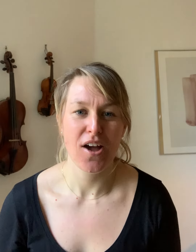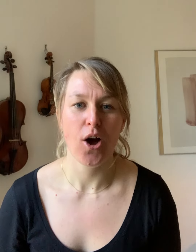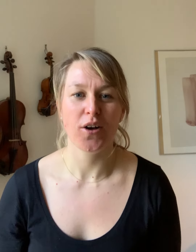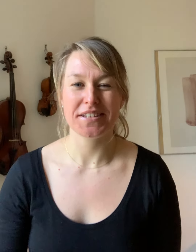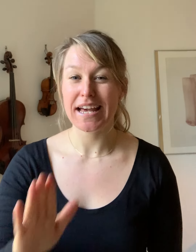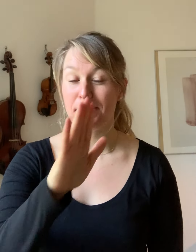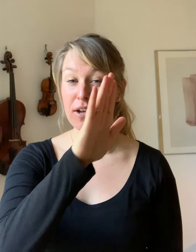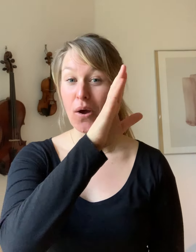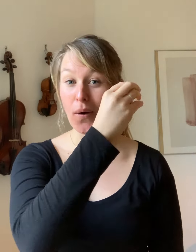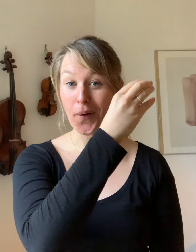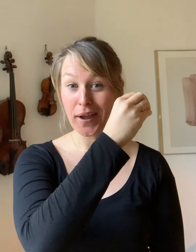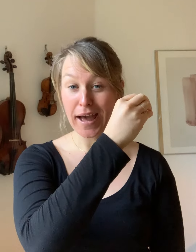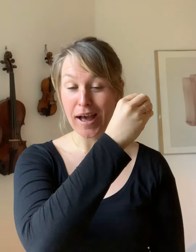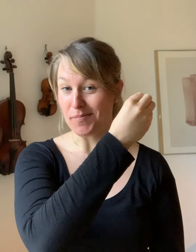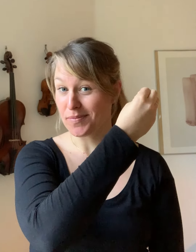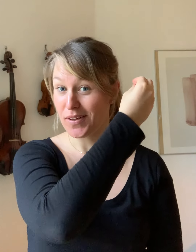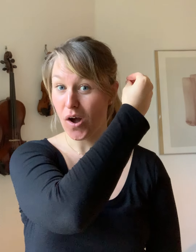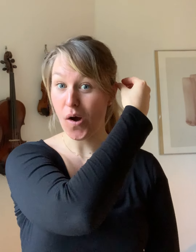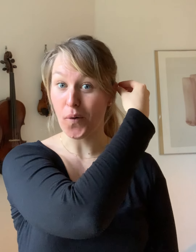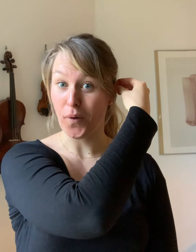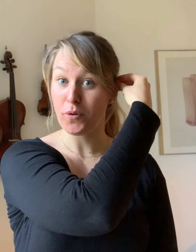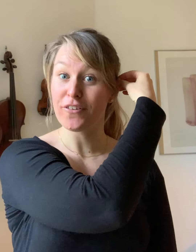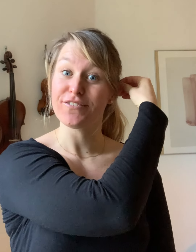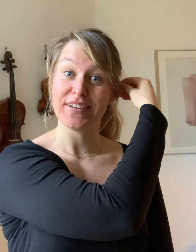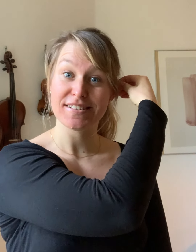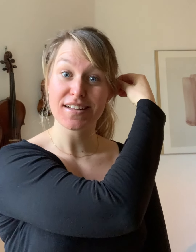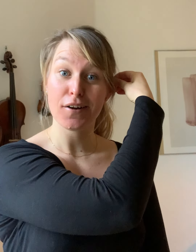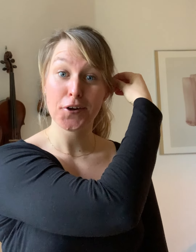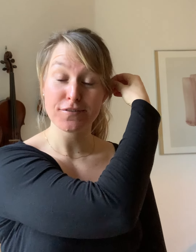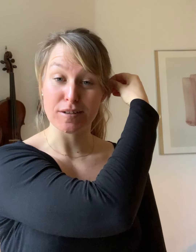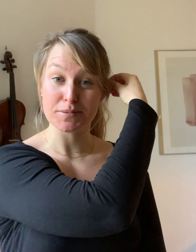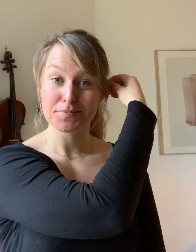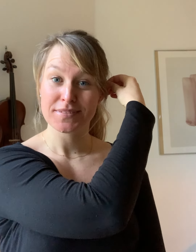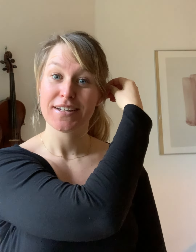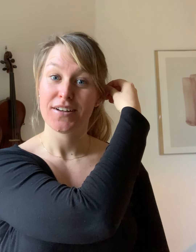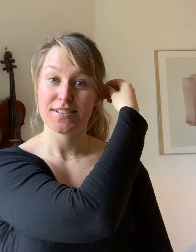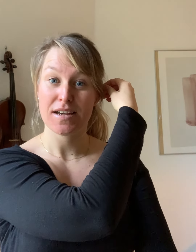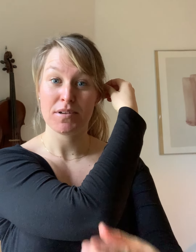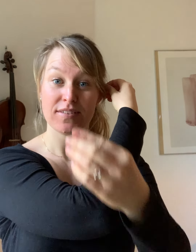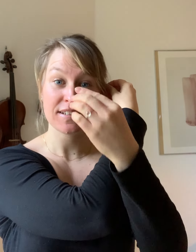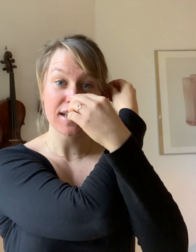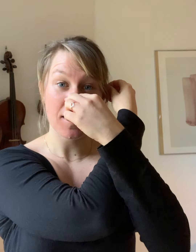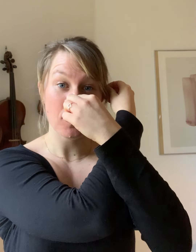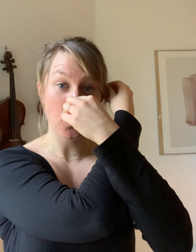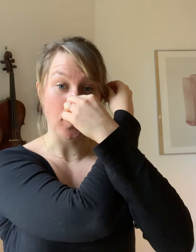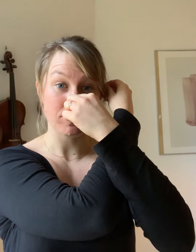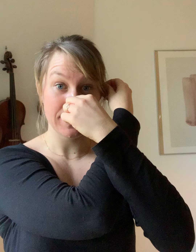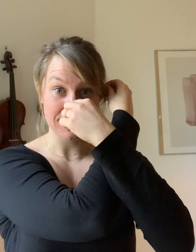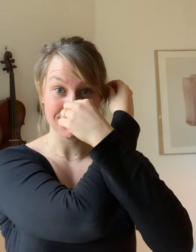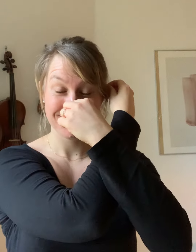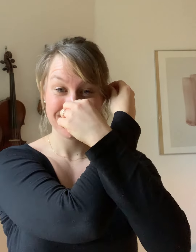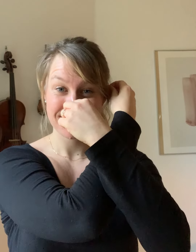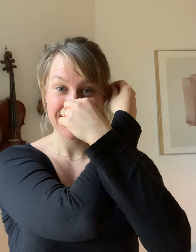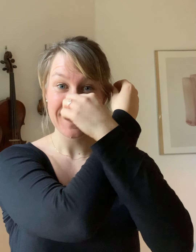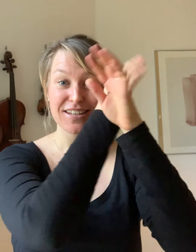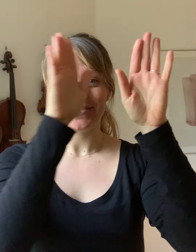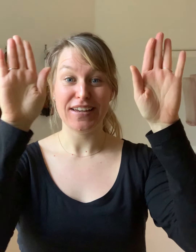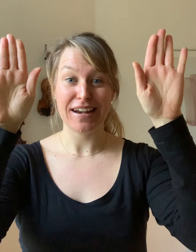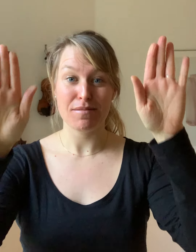Og så tager man højre arm og rører på venstre øreflip. Så tager man venstre arm og rører på næsen. Vi klapper